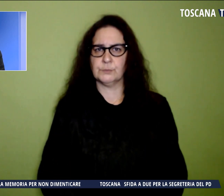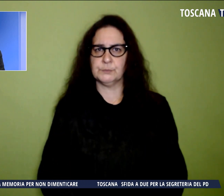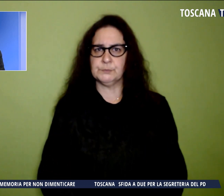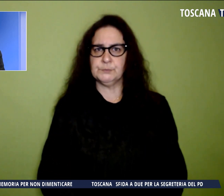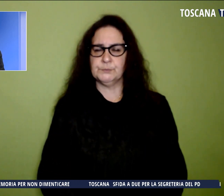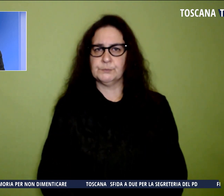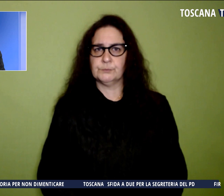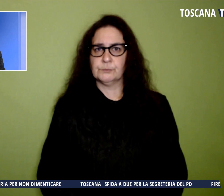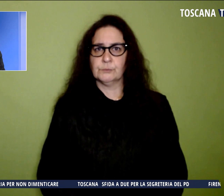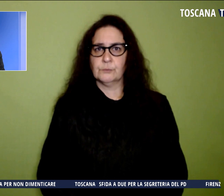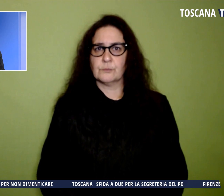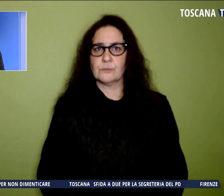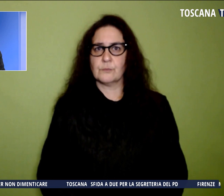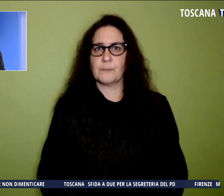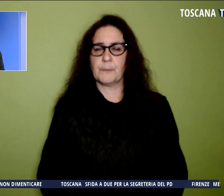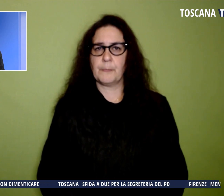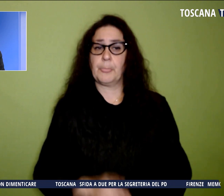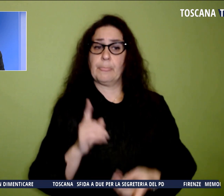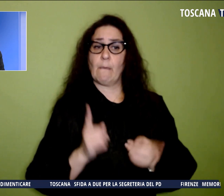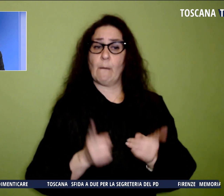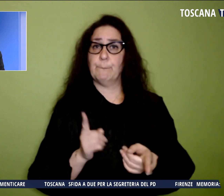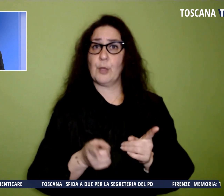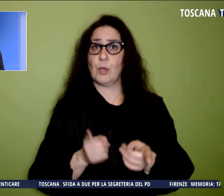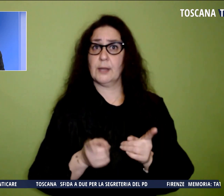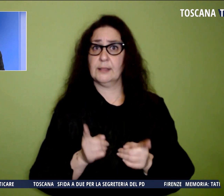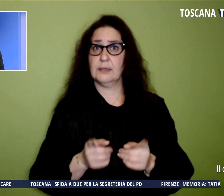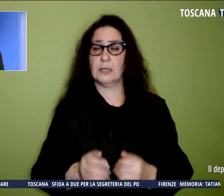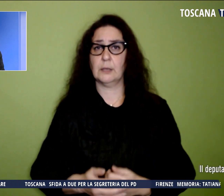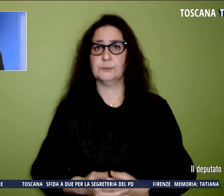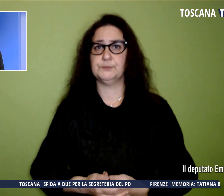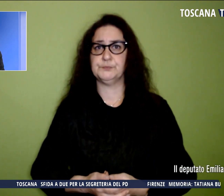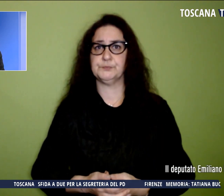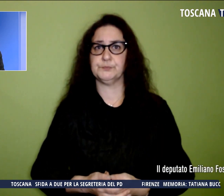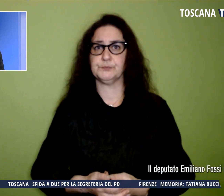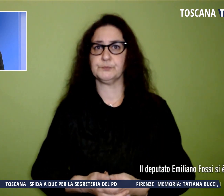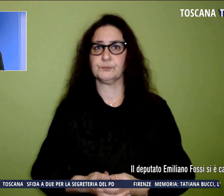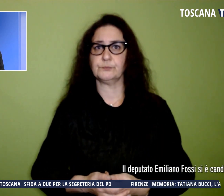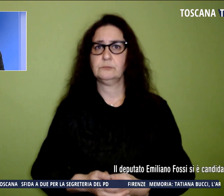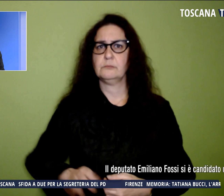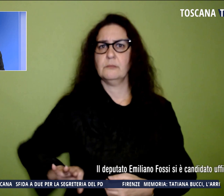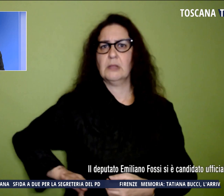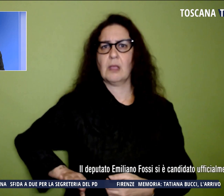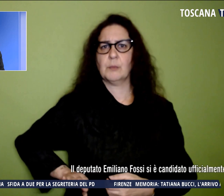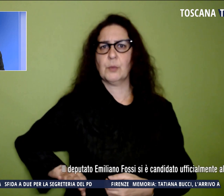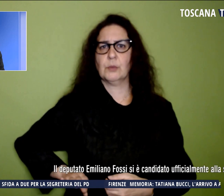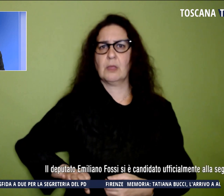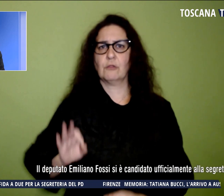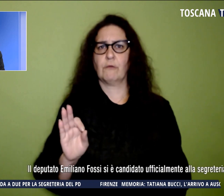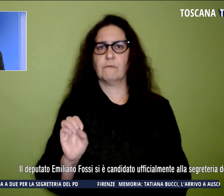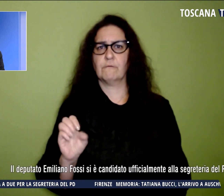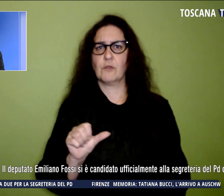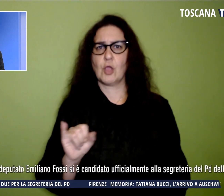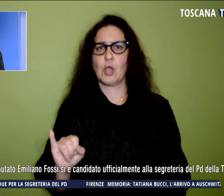La politica adesso. Il deputato Emiliano Fossi si è candidato